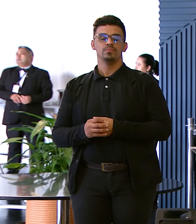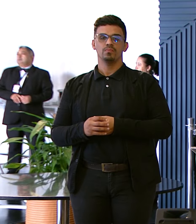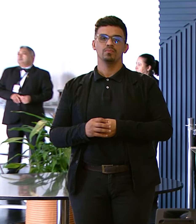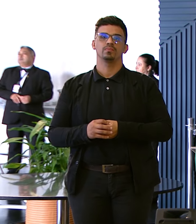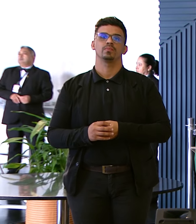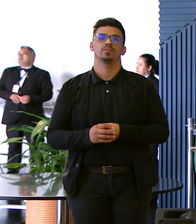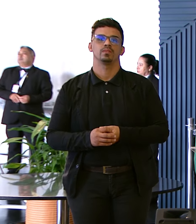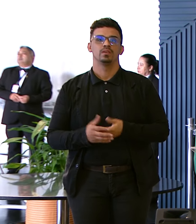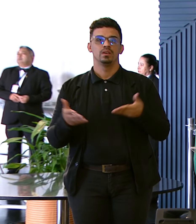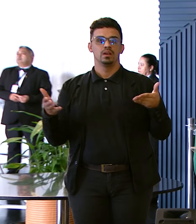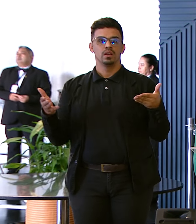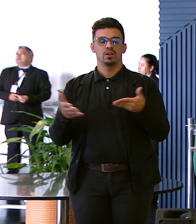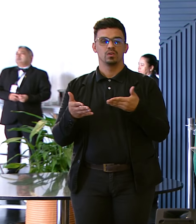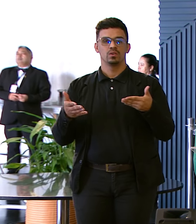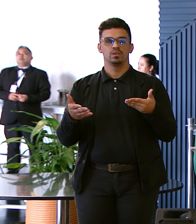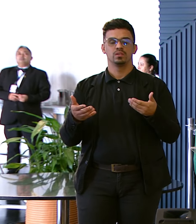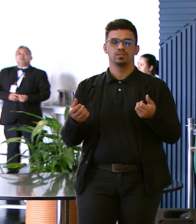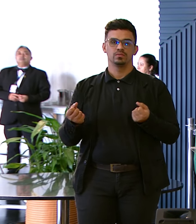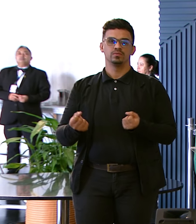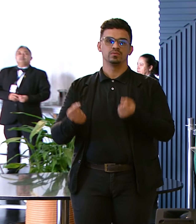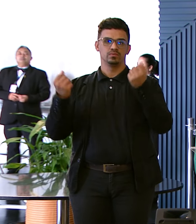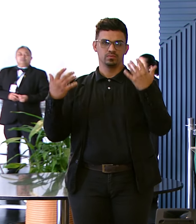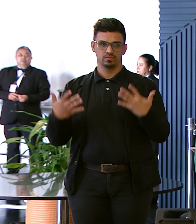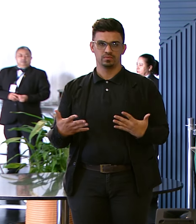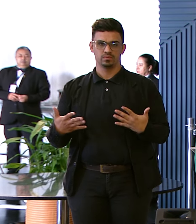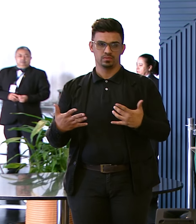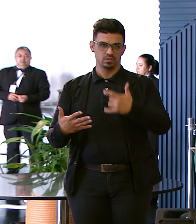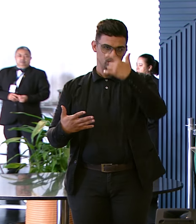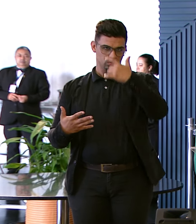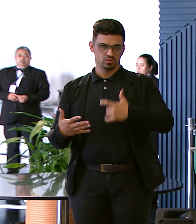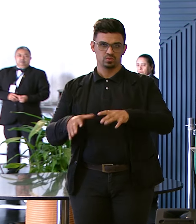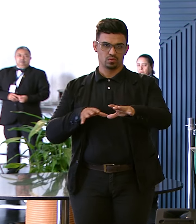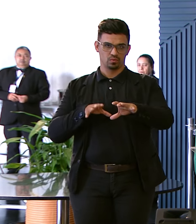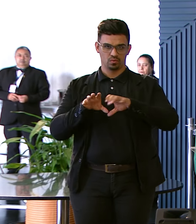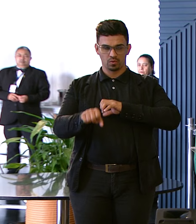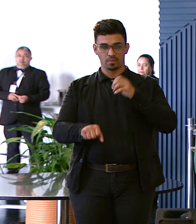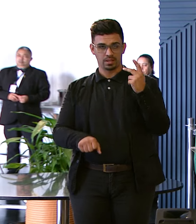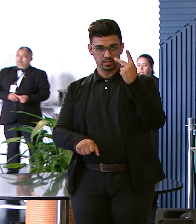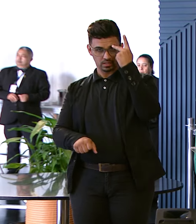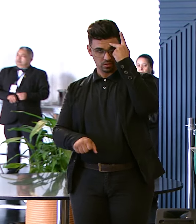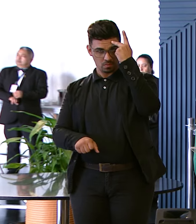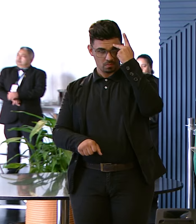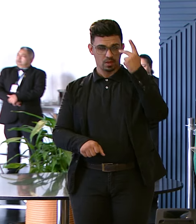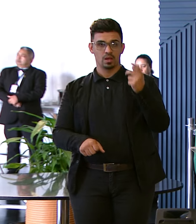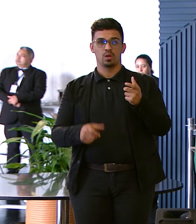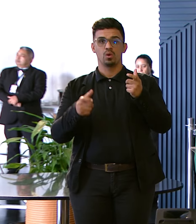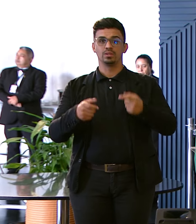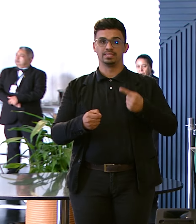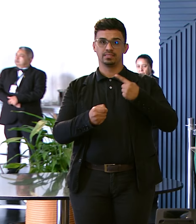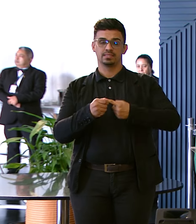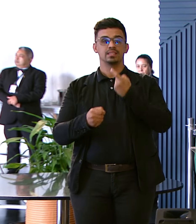Vou fazer uma parte Assim Eu sou formada Em São Paulo Em Campinas